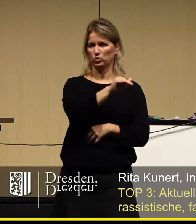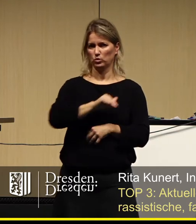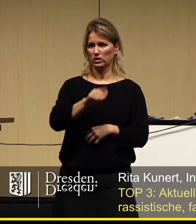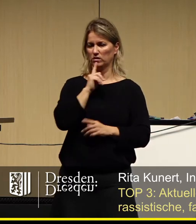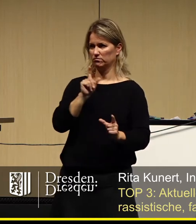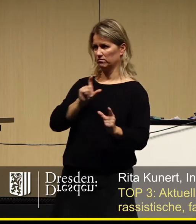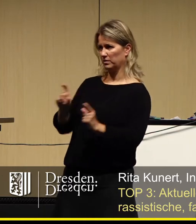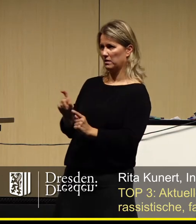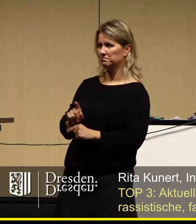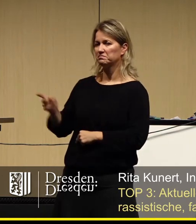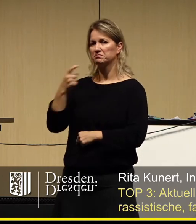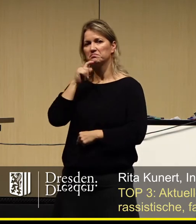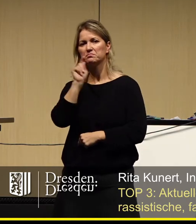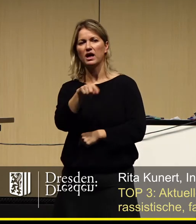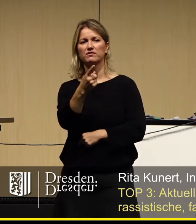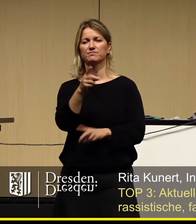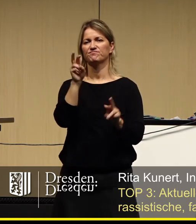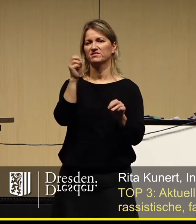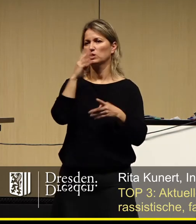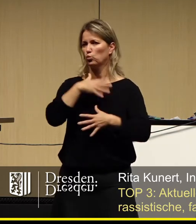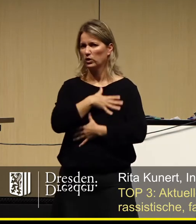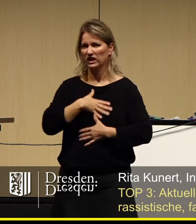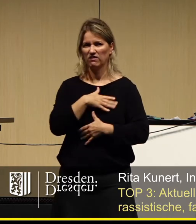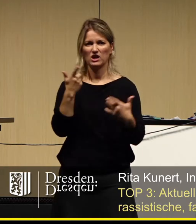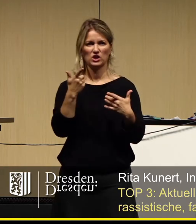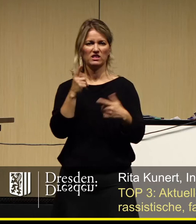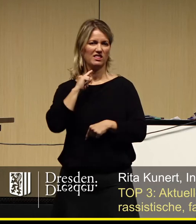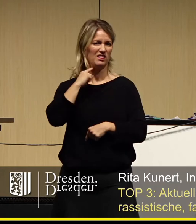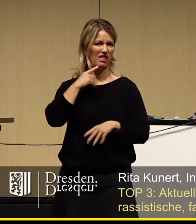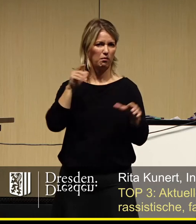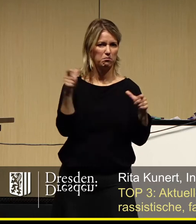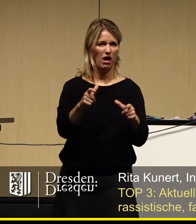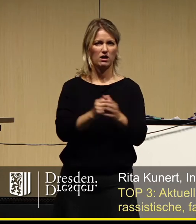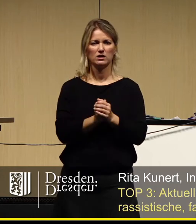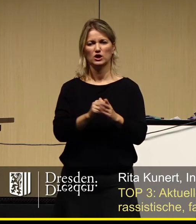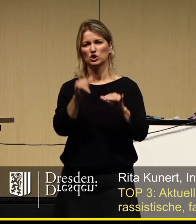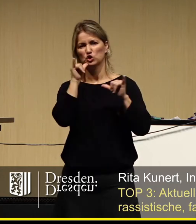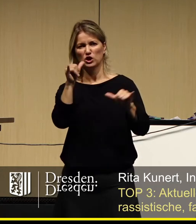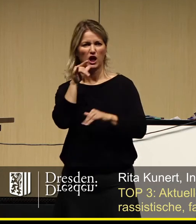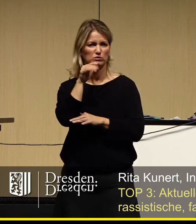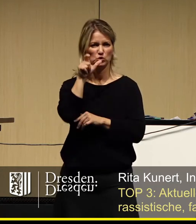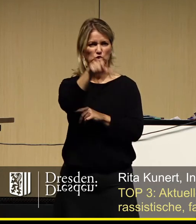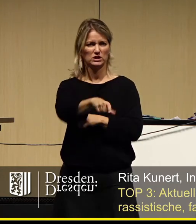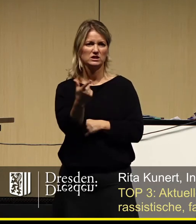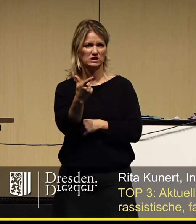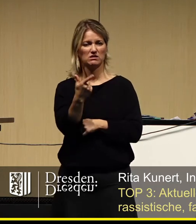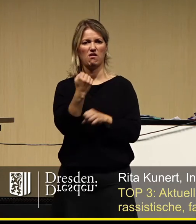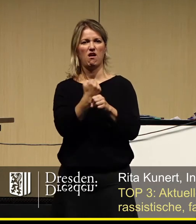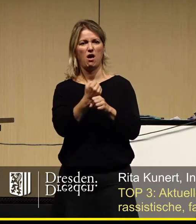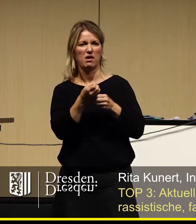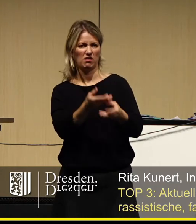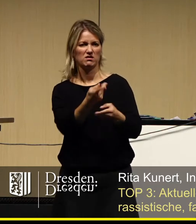ungewaschen und arbeitsscheu, als Dreckspack, als Schreischmutz bepöbelt und angespuckt werden,